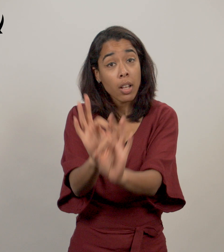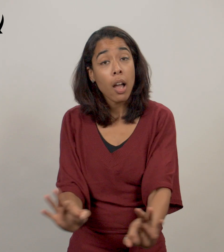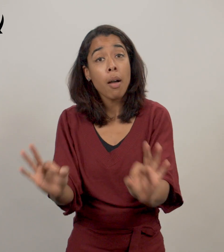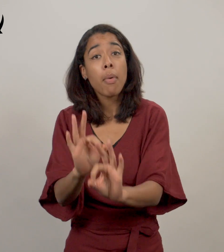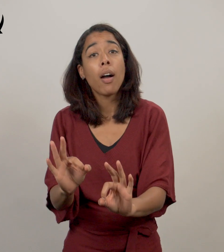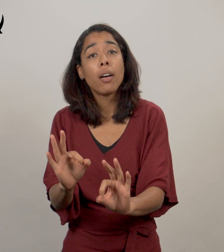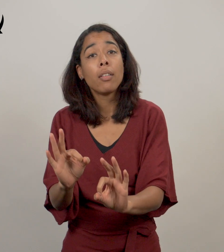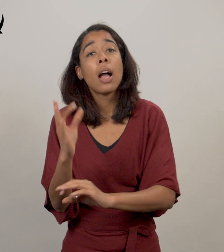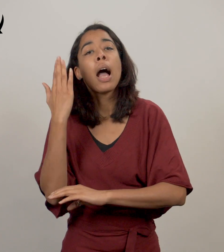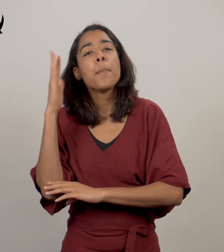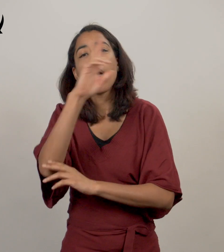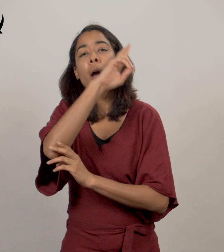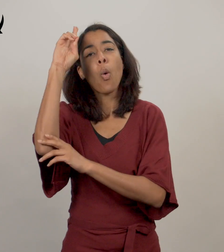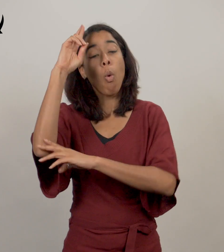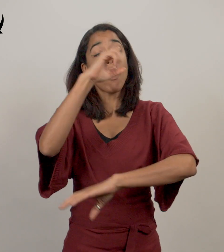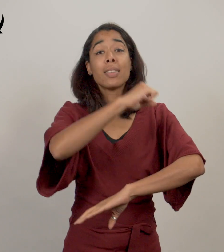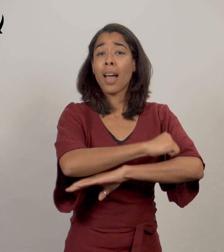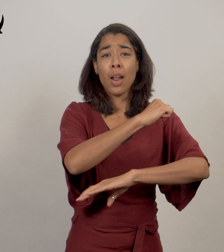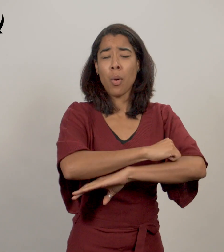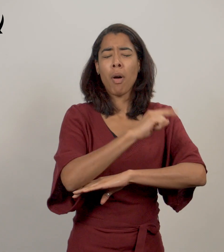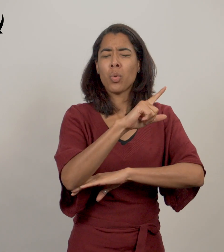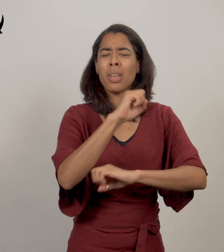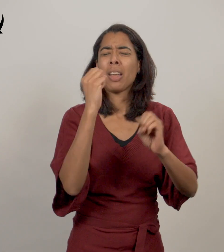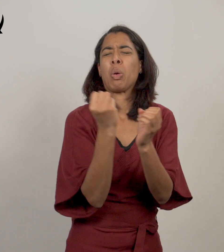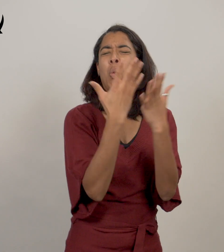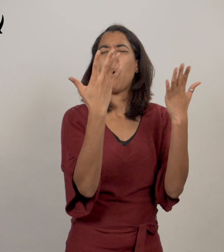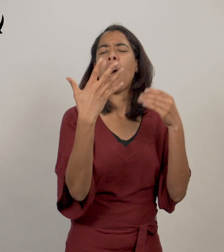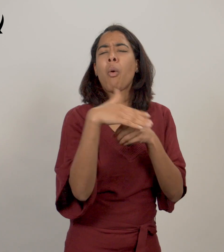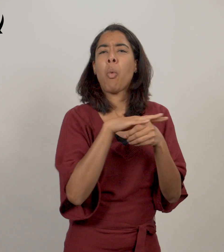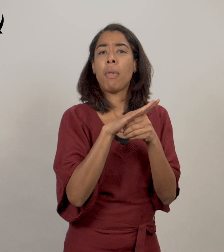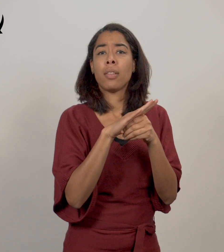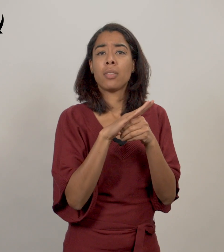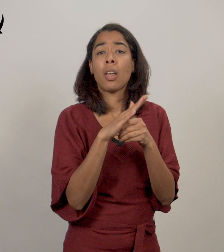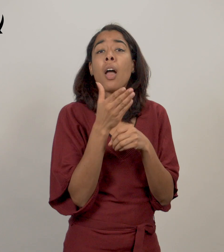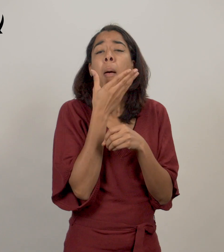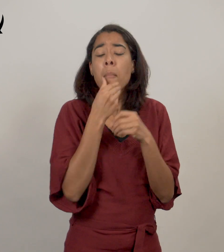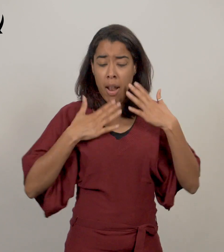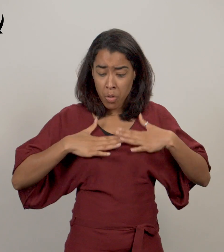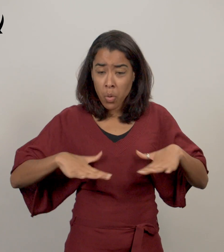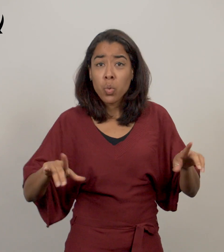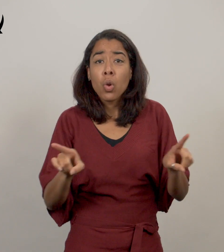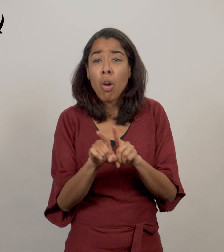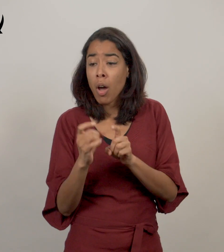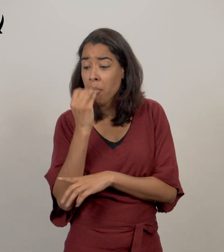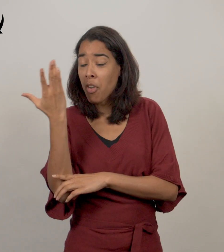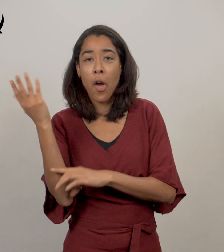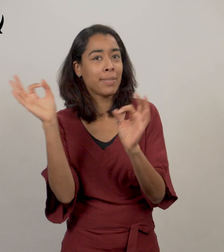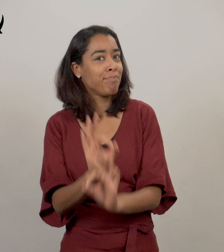je vous le dis, que Salomon lui-même dans toute sa gloire n'a pas eu d'aussi belles tenues que l'une d'elles. Si Dieu